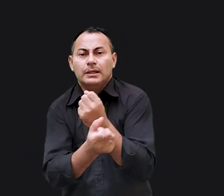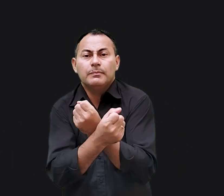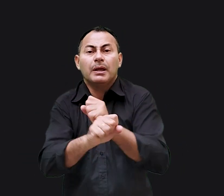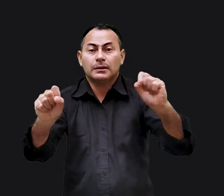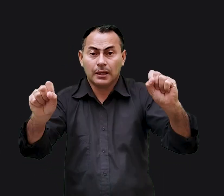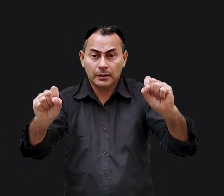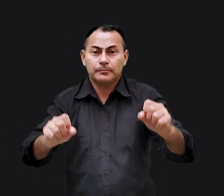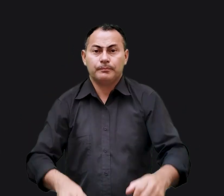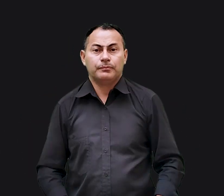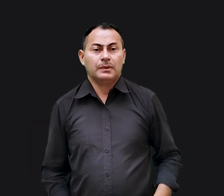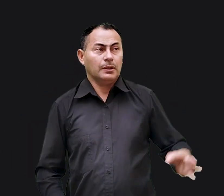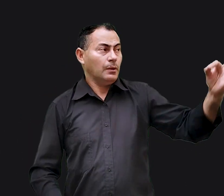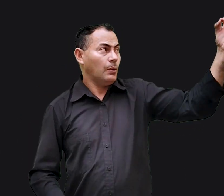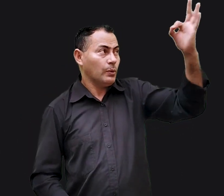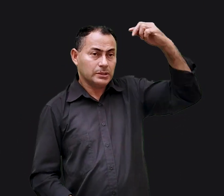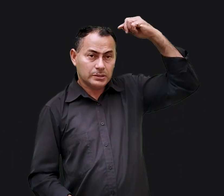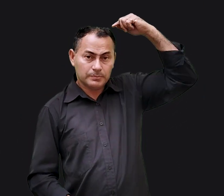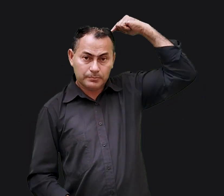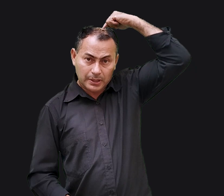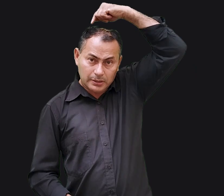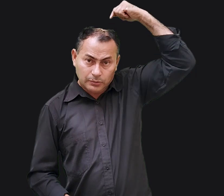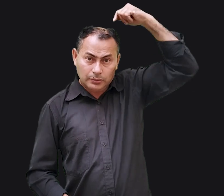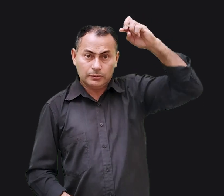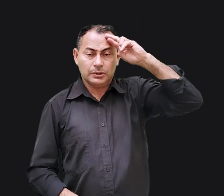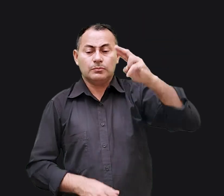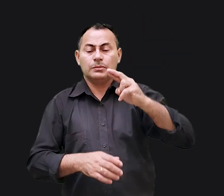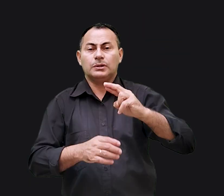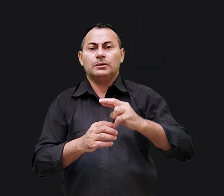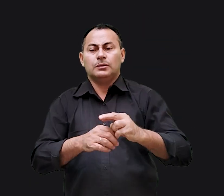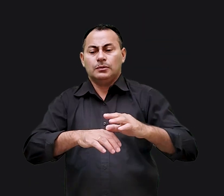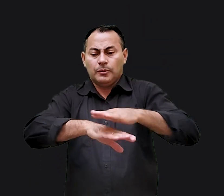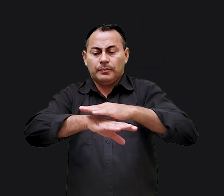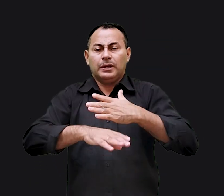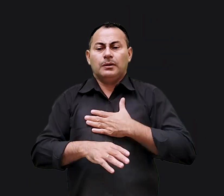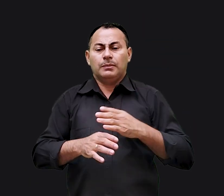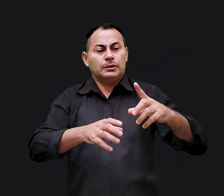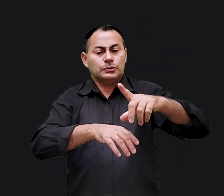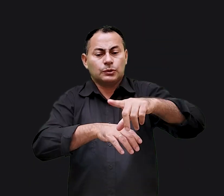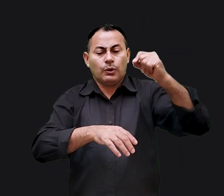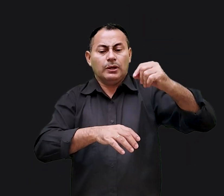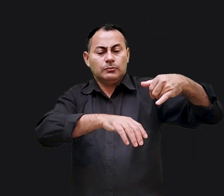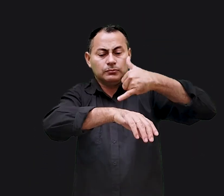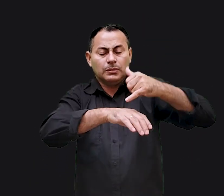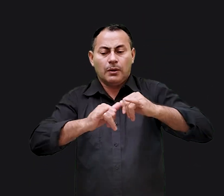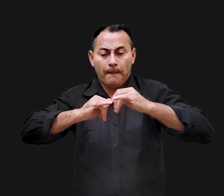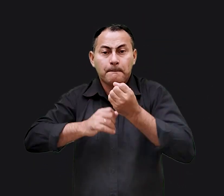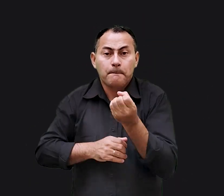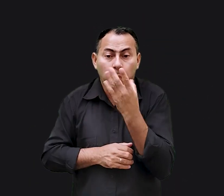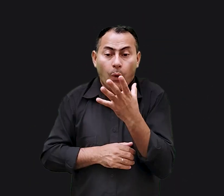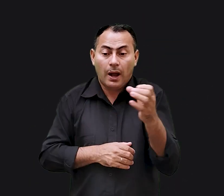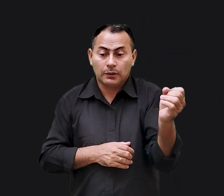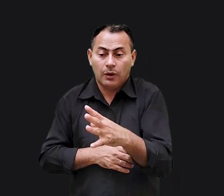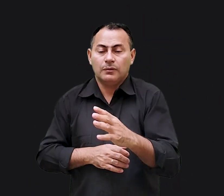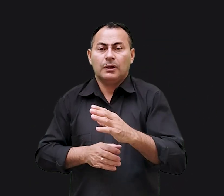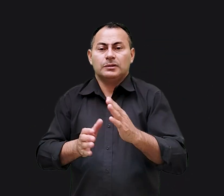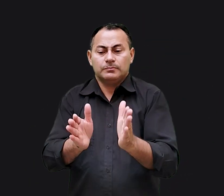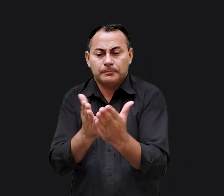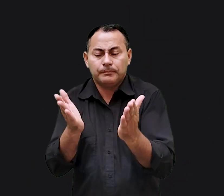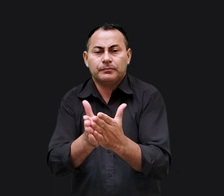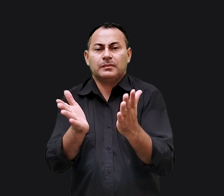libertar. O Espírito do Senhor está sobre mim porque ele me ungiu para pregar boas novas aos pobres. Jesus afirmou